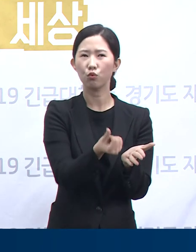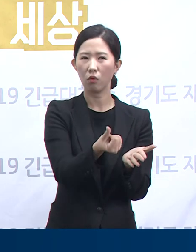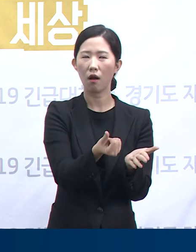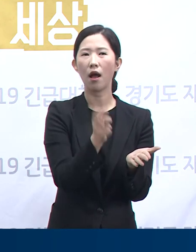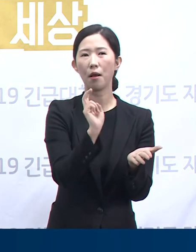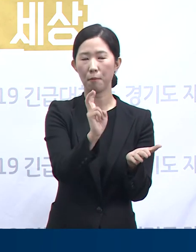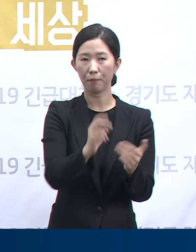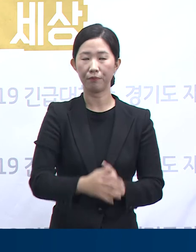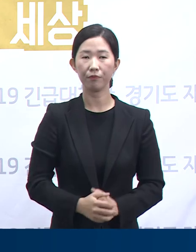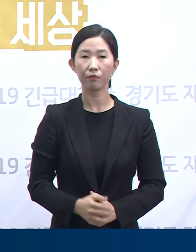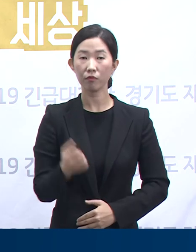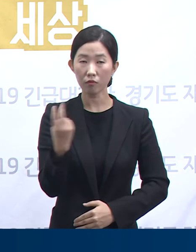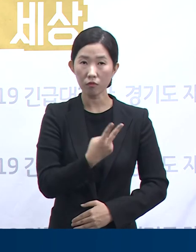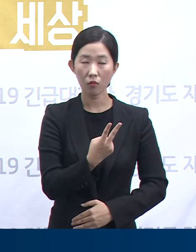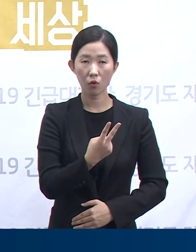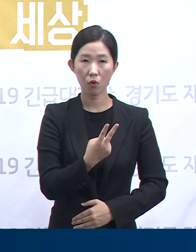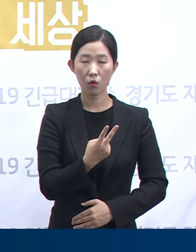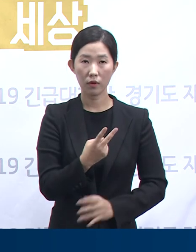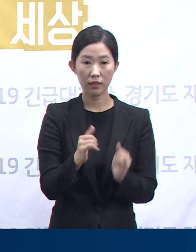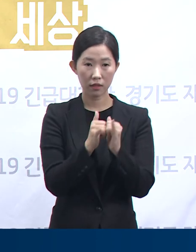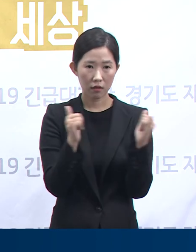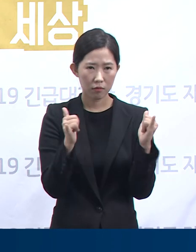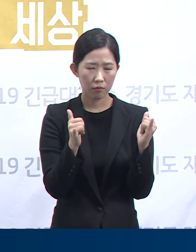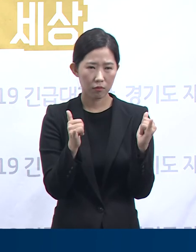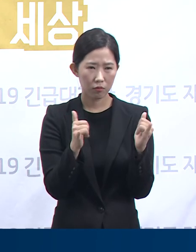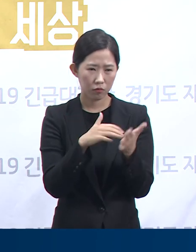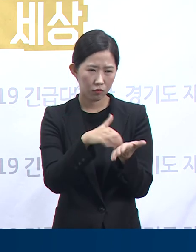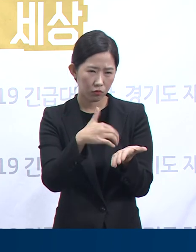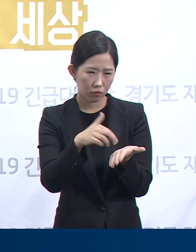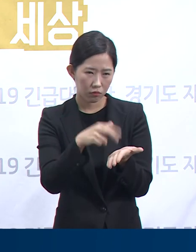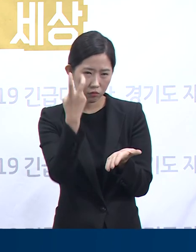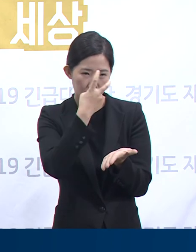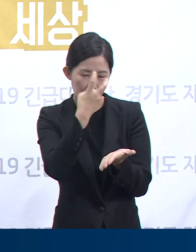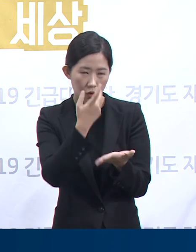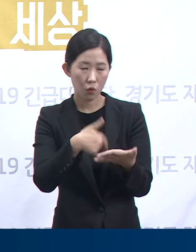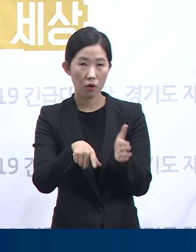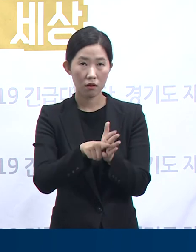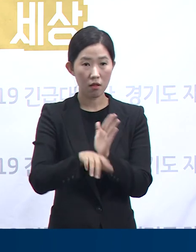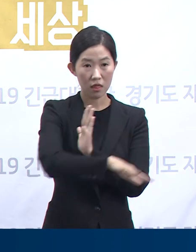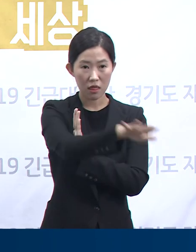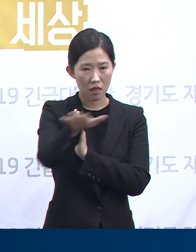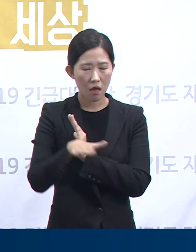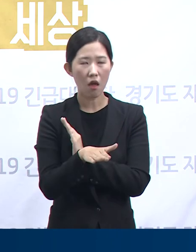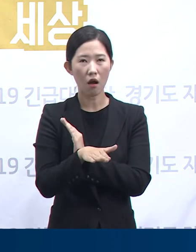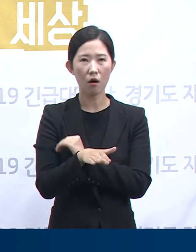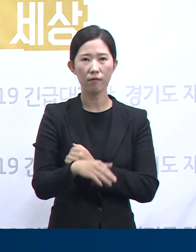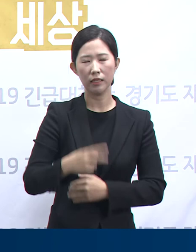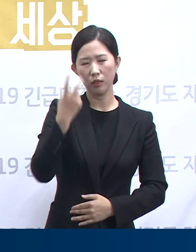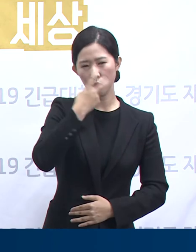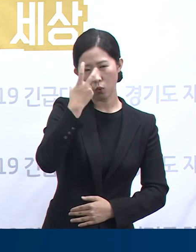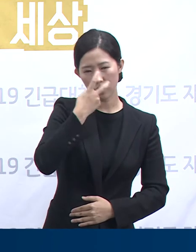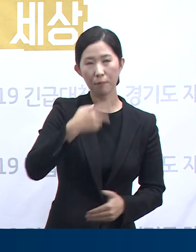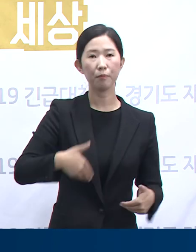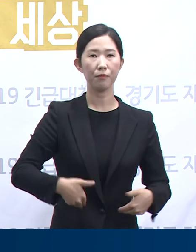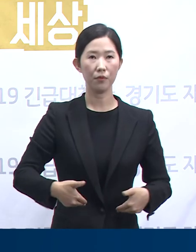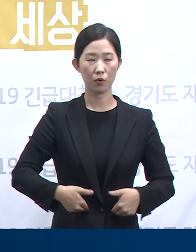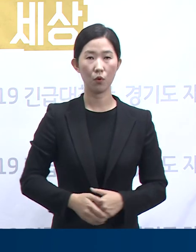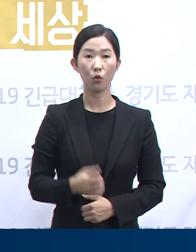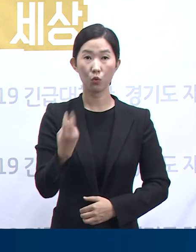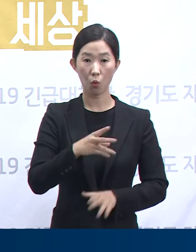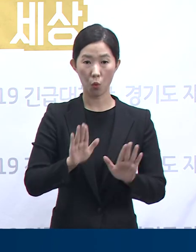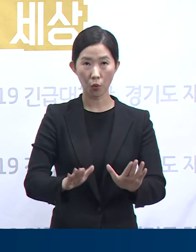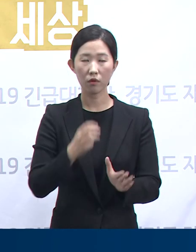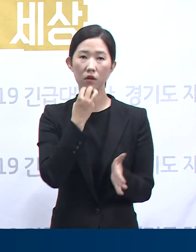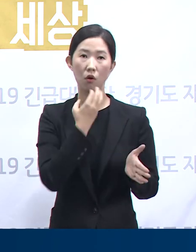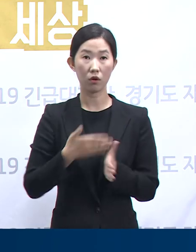전하려면 대규모 인구 집단을 대상으로 한 혈청학적 조사는 것 같은 것이 반드시 필요합니다. 그리고 오늘 경기도 자료의